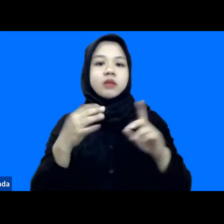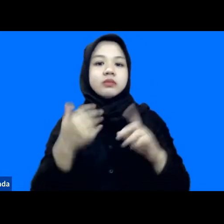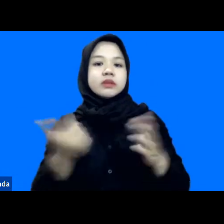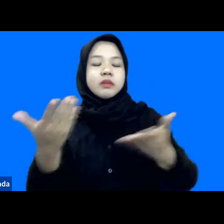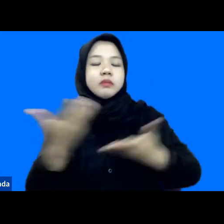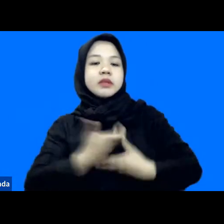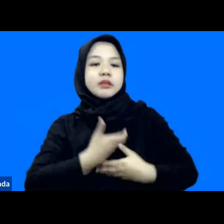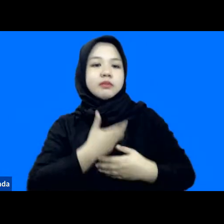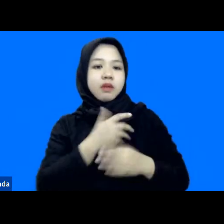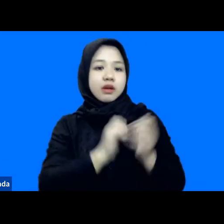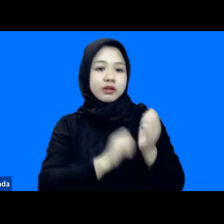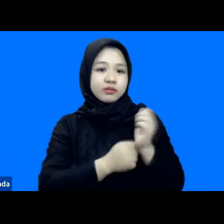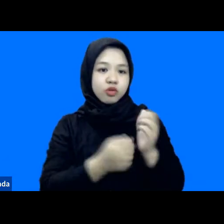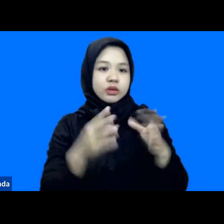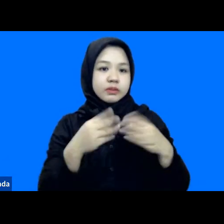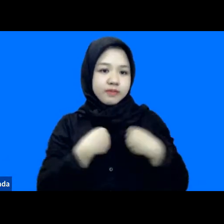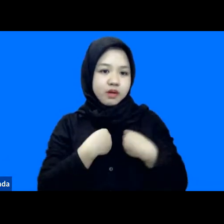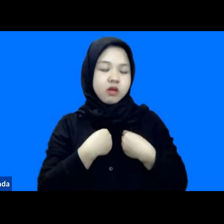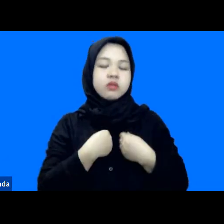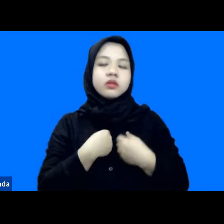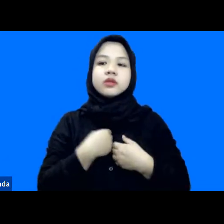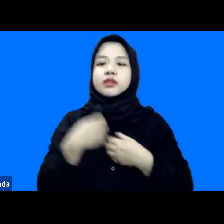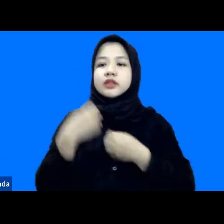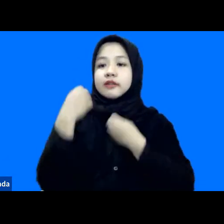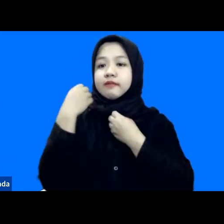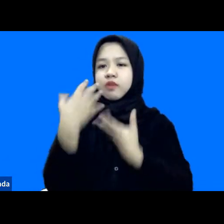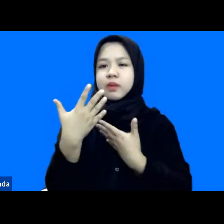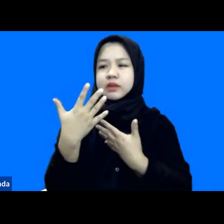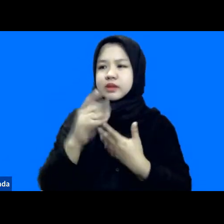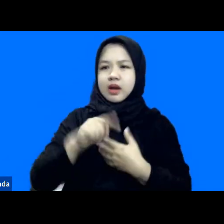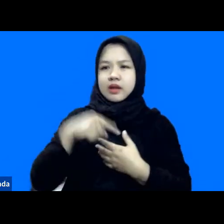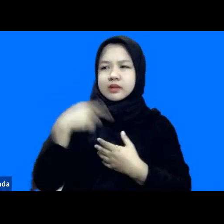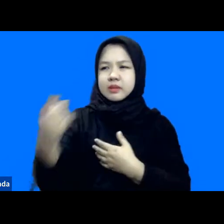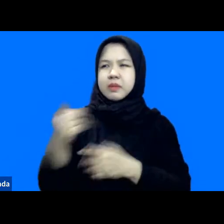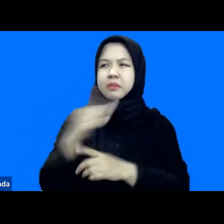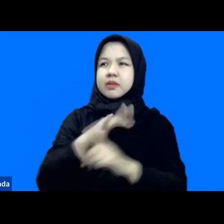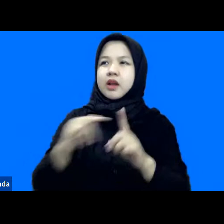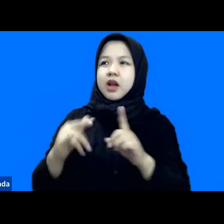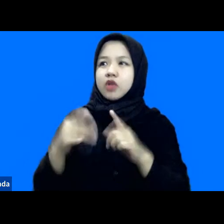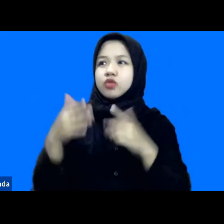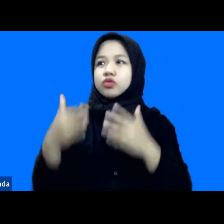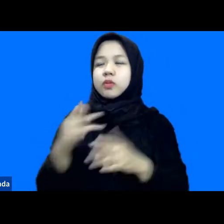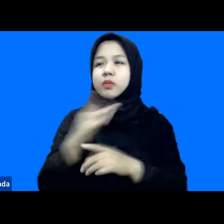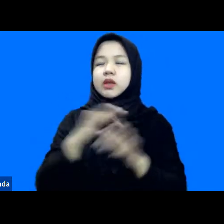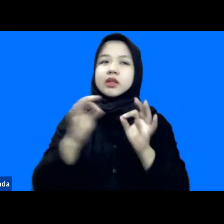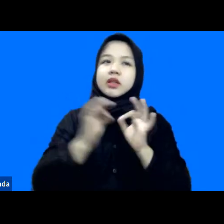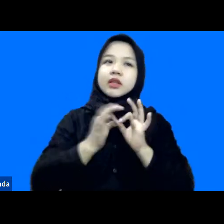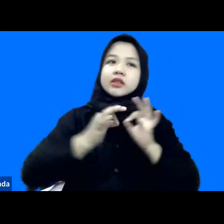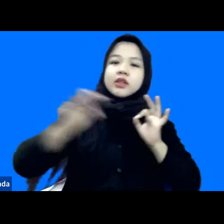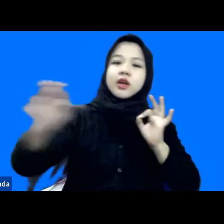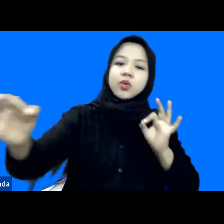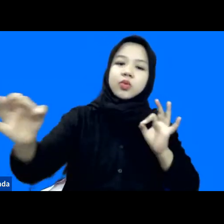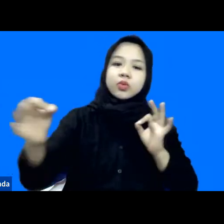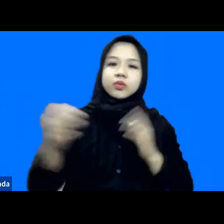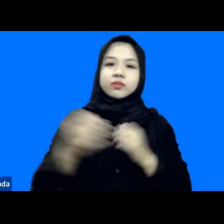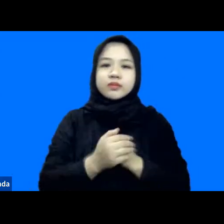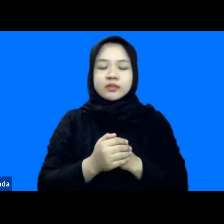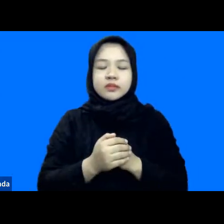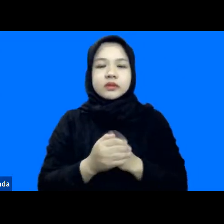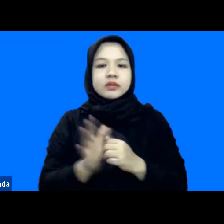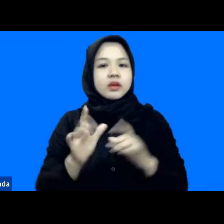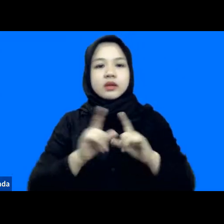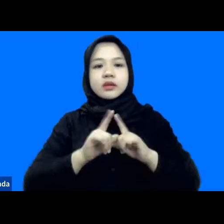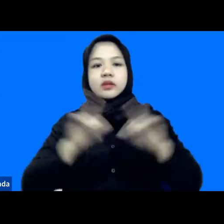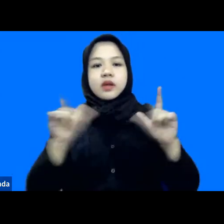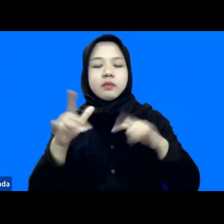respon itu kemudian informasi yang tidak sampai kepada masyarakat terutama masyarakat terjauh dari sirina karena elemen EWS tidak lengkap